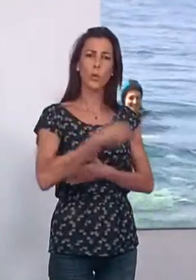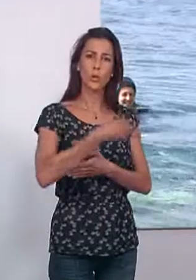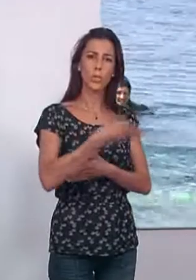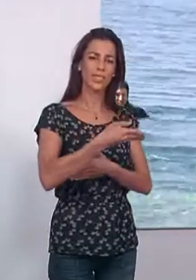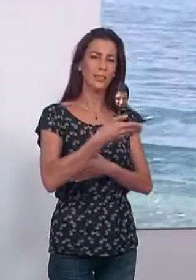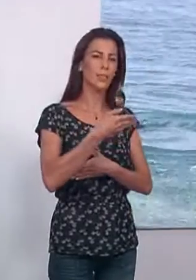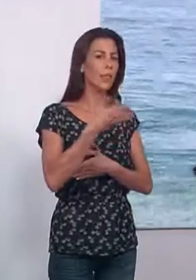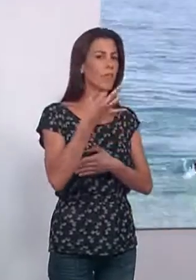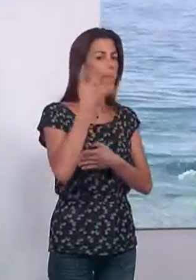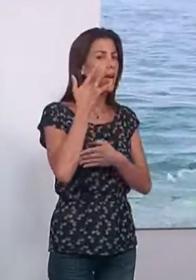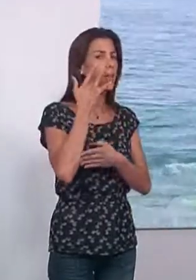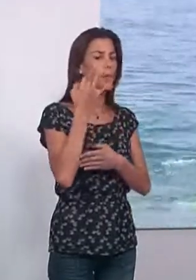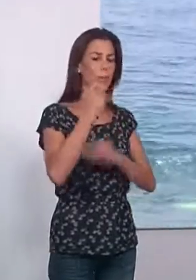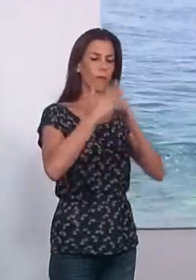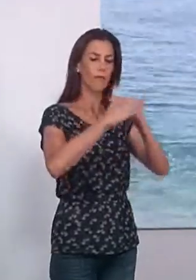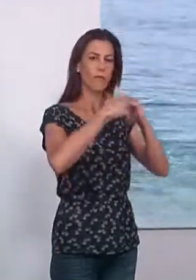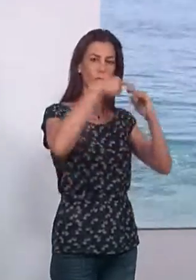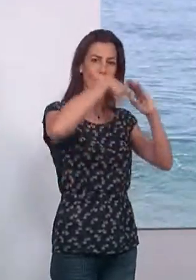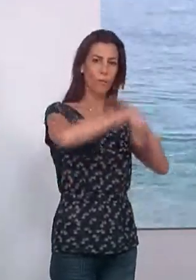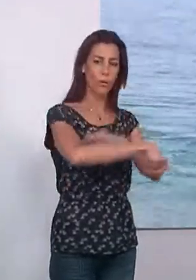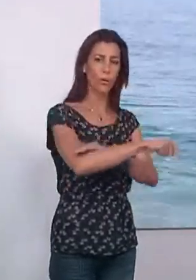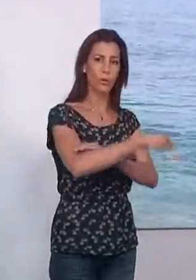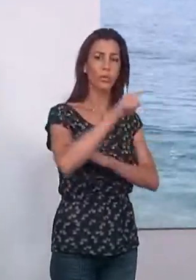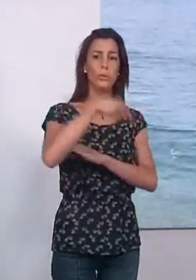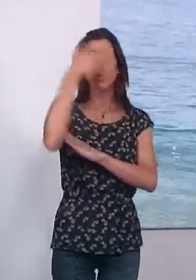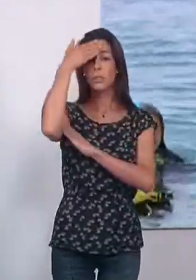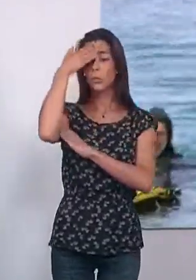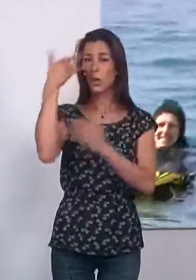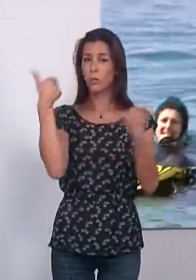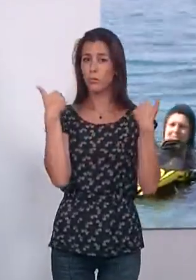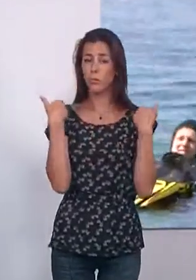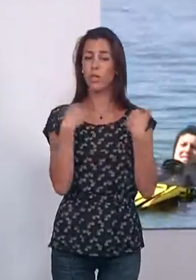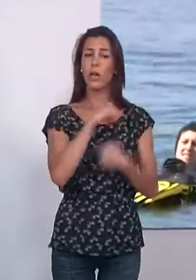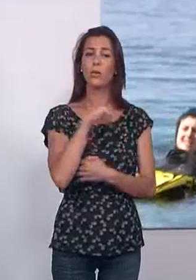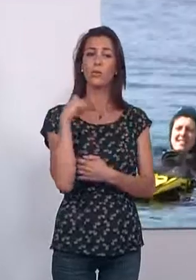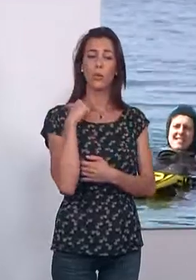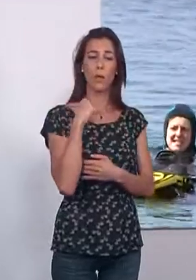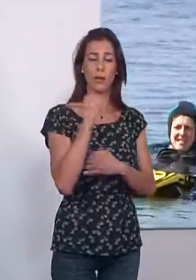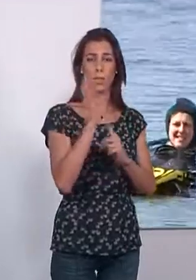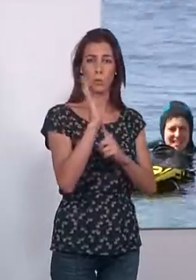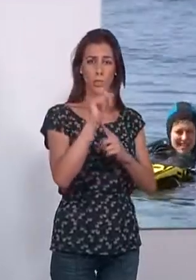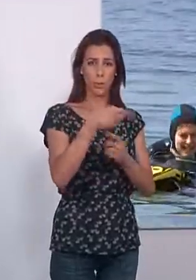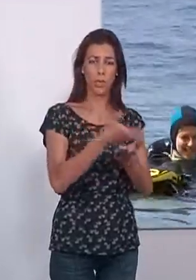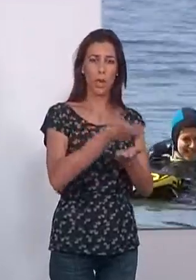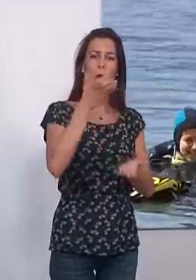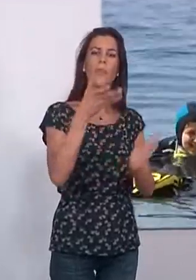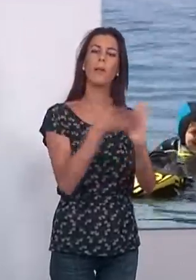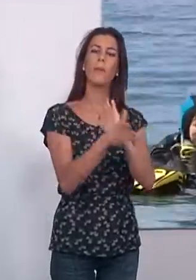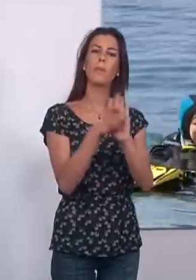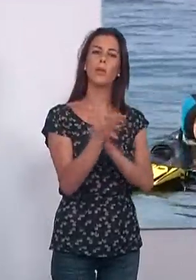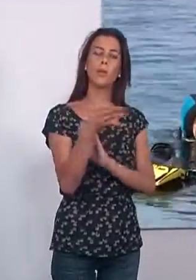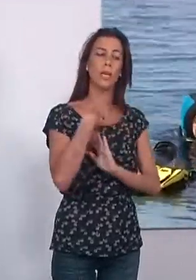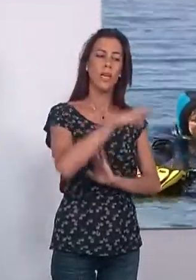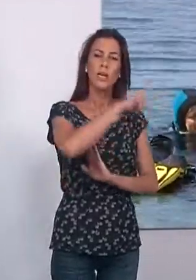mantener limpios los fondos marinos. La titular de la entidad local autónoma de Carchuna y Calahonda explicó